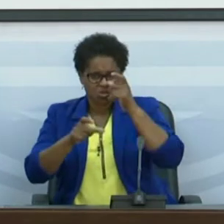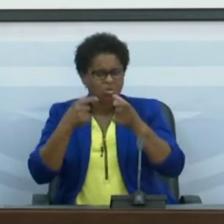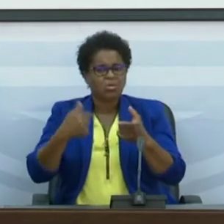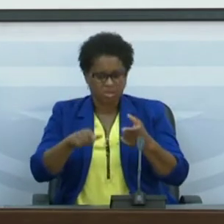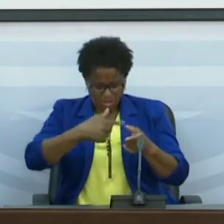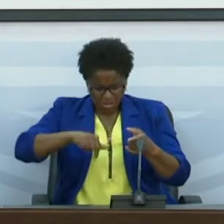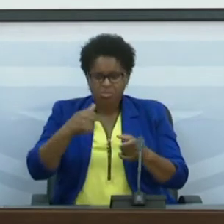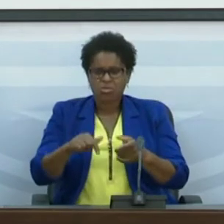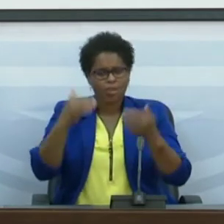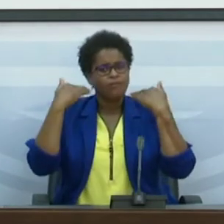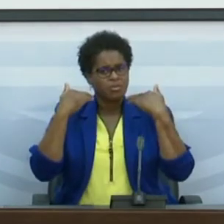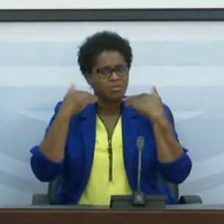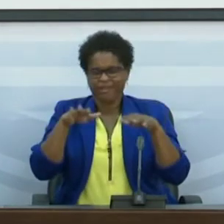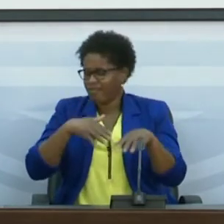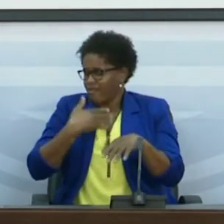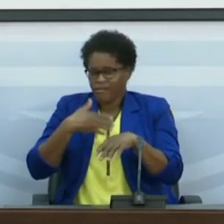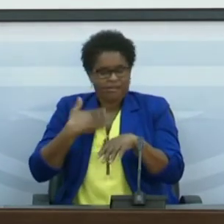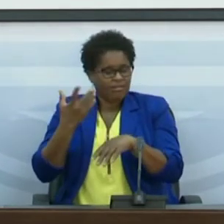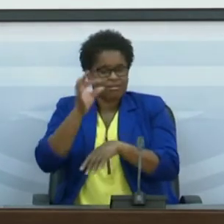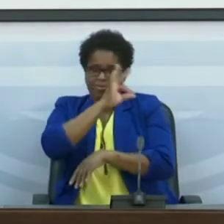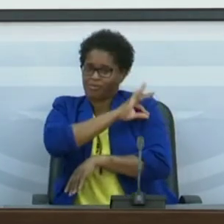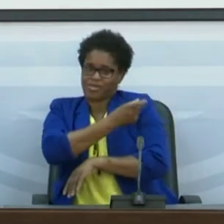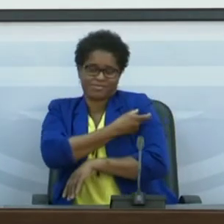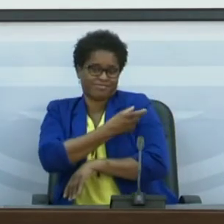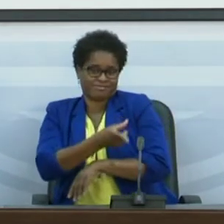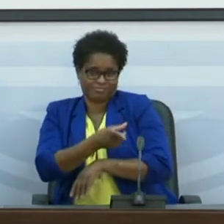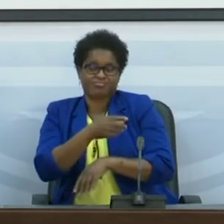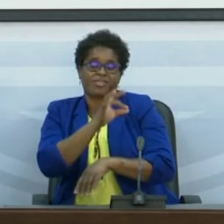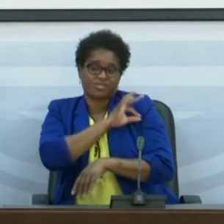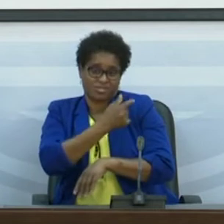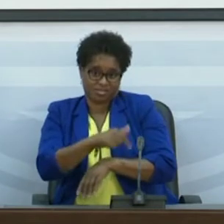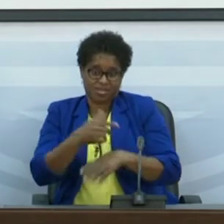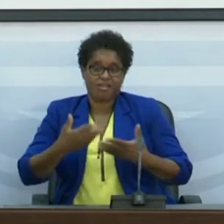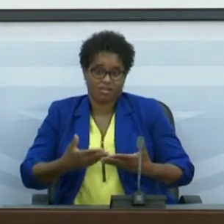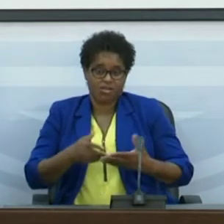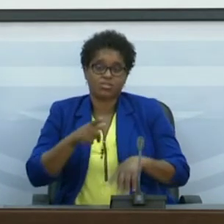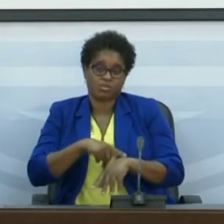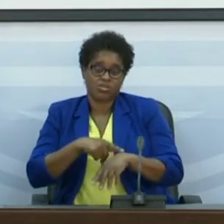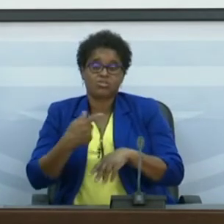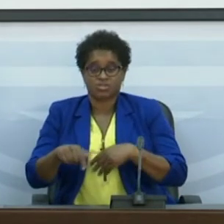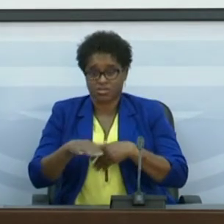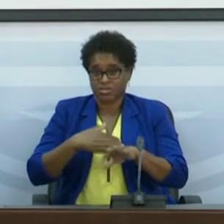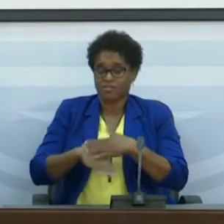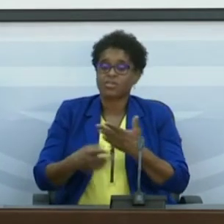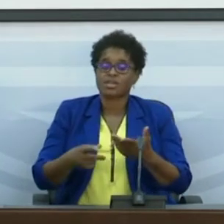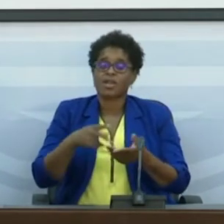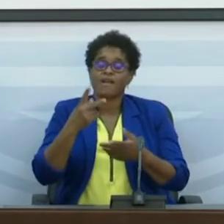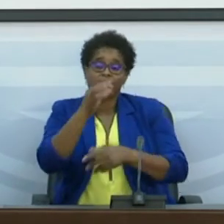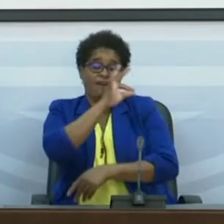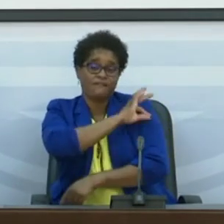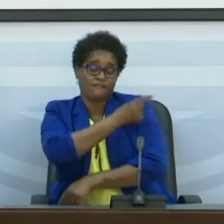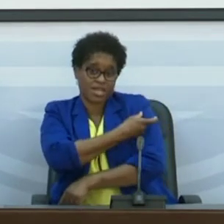conhecimento que se recusam a tomar as vacinas que estão disponíveis. Neste momento, nós estamos a aplicar a vacina da AstraZeneca.